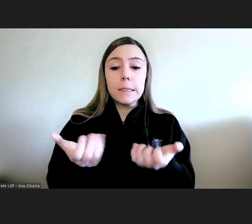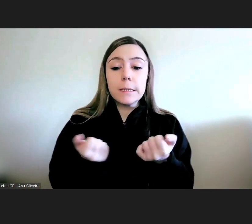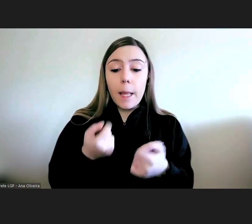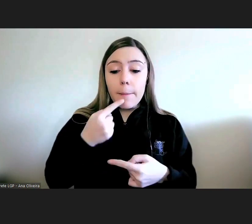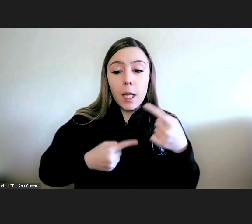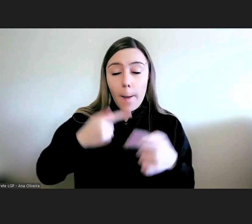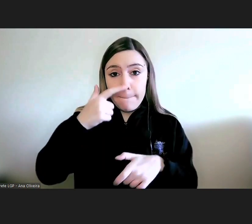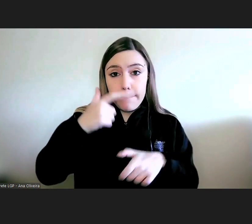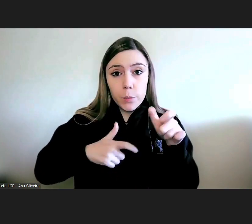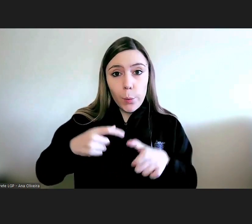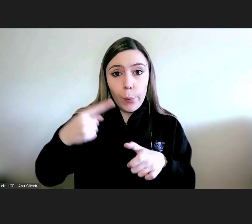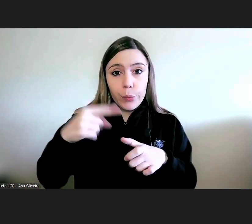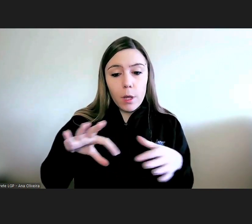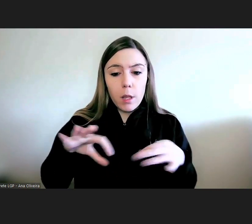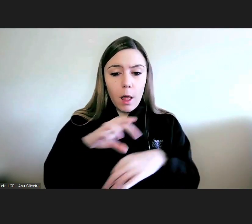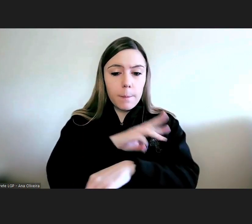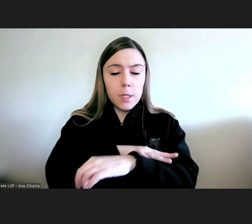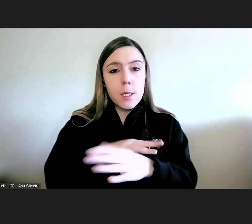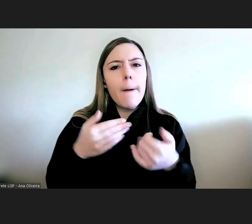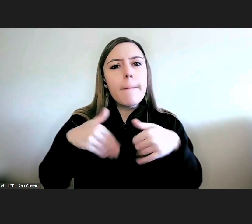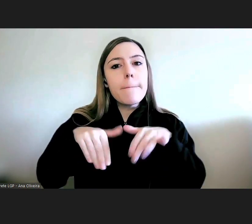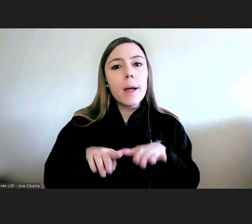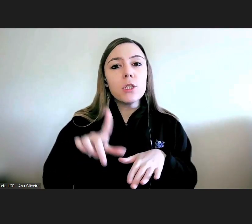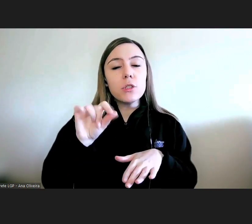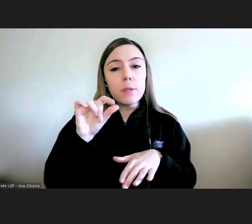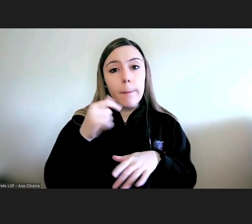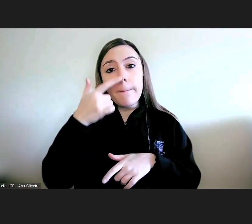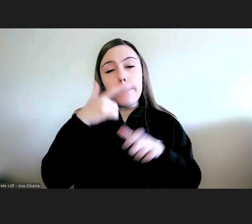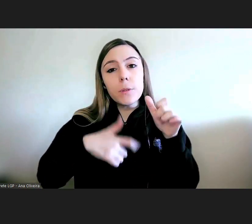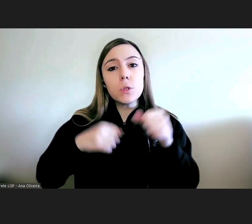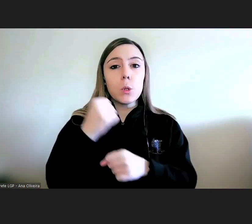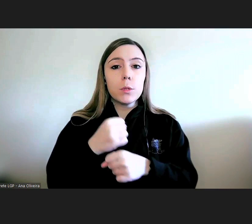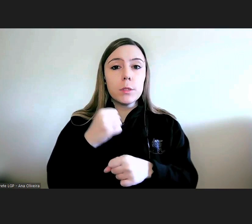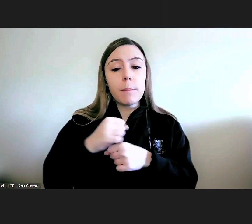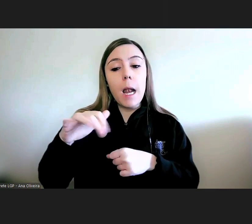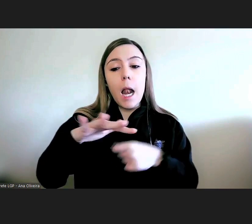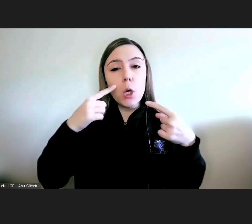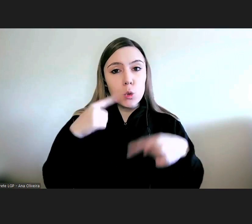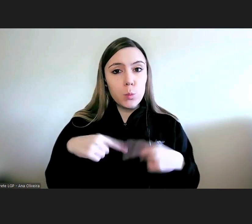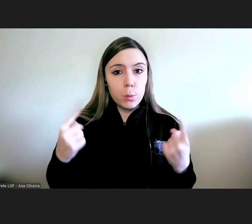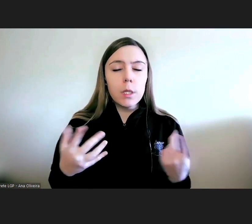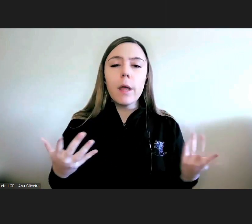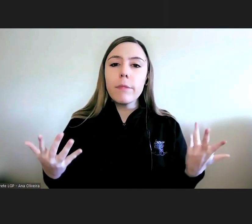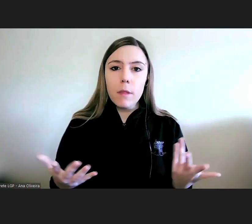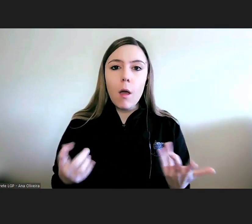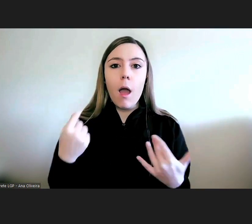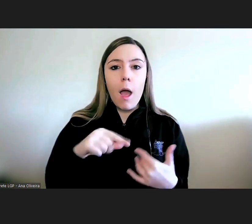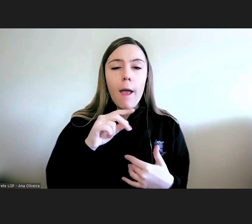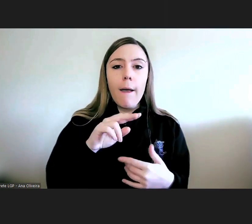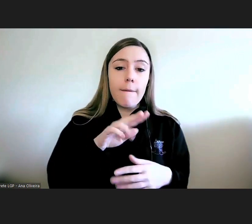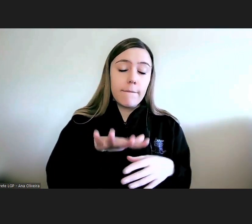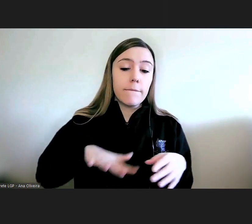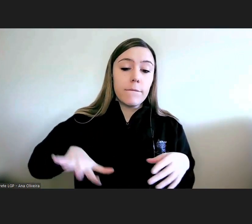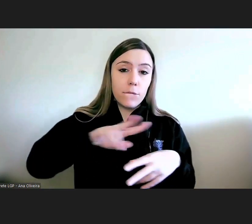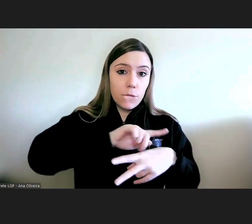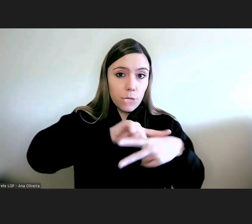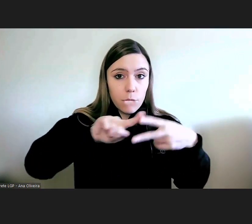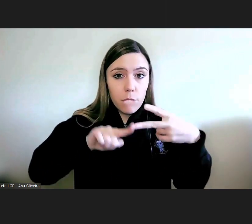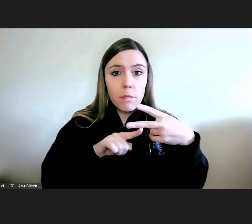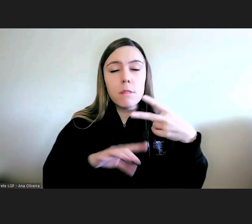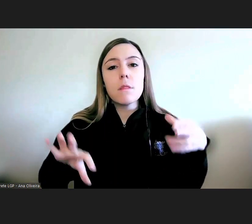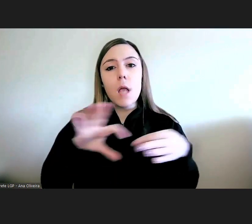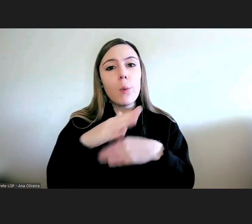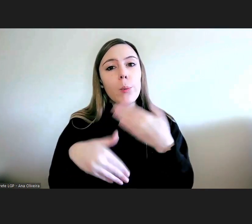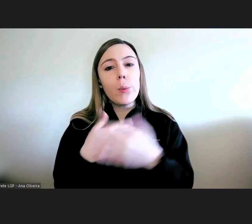cidadãos perante a administração mas também de trabalhadores em funções públicas e portanto há esta dupla vertente do funcionamento da